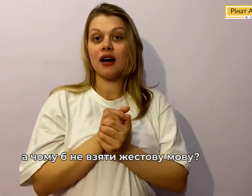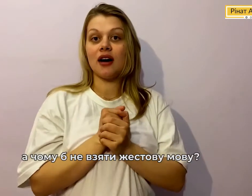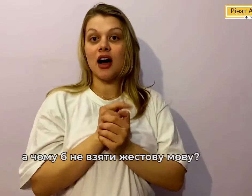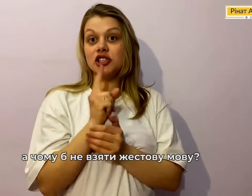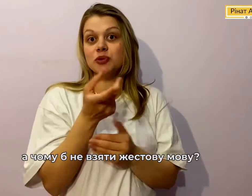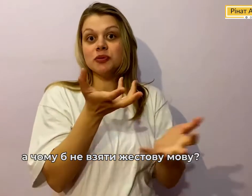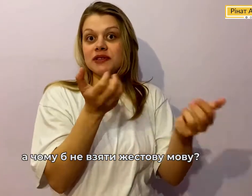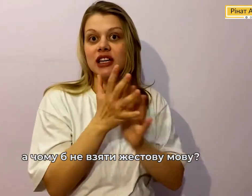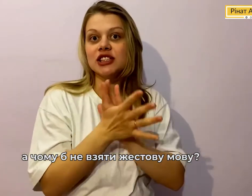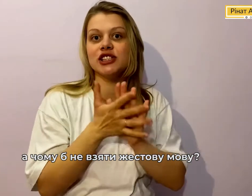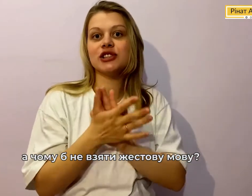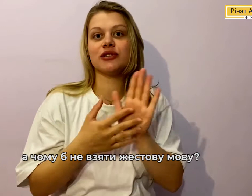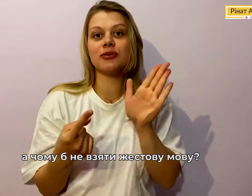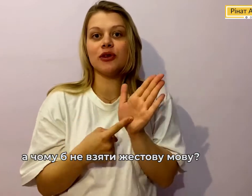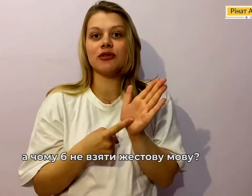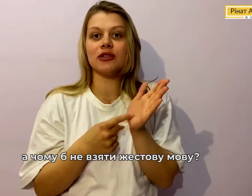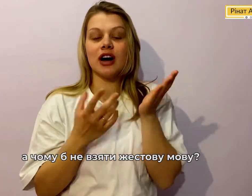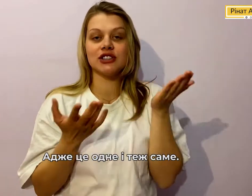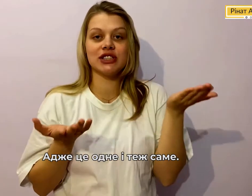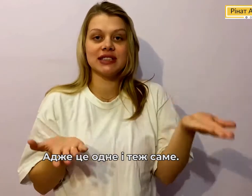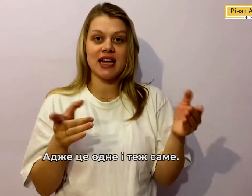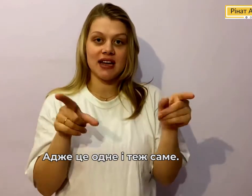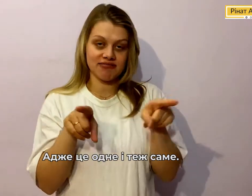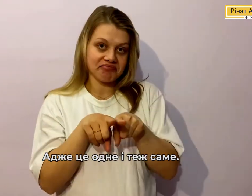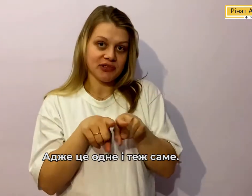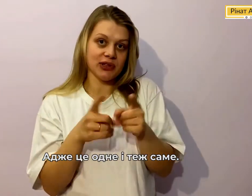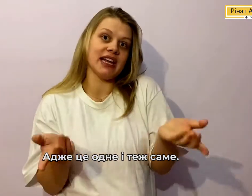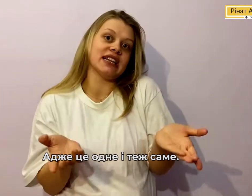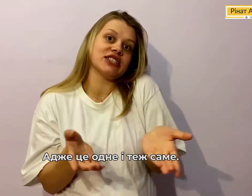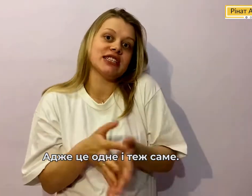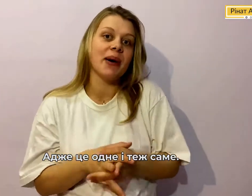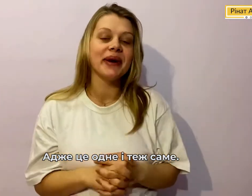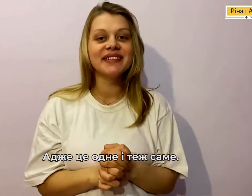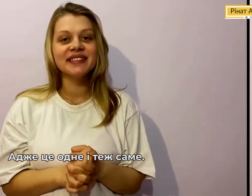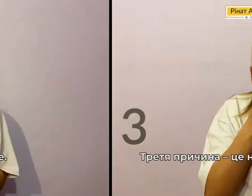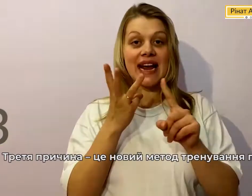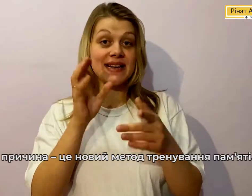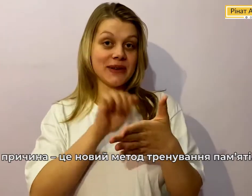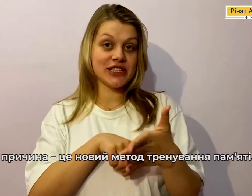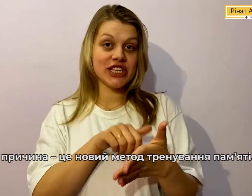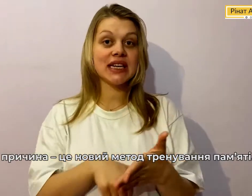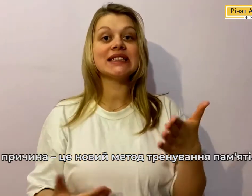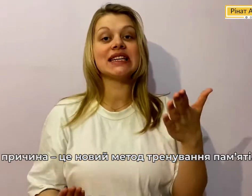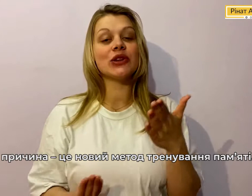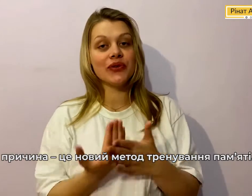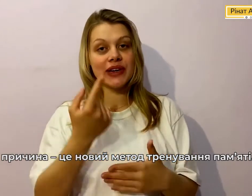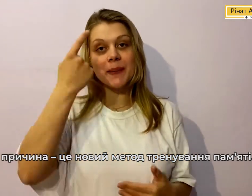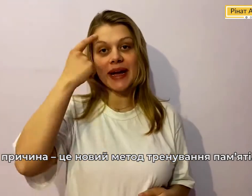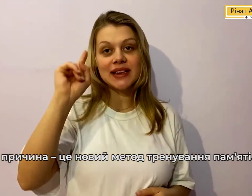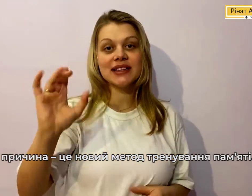чому б не взяти жестову мову Адже це Одне і те ж саме Третя причина Це новий метод